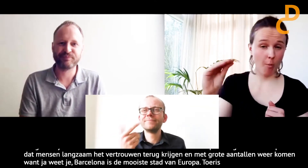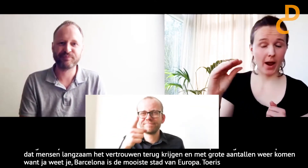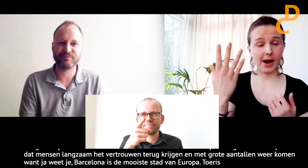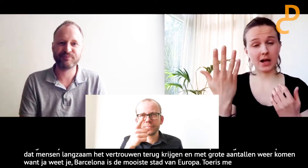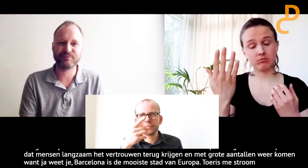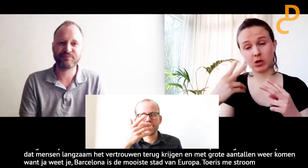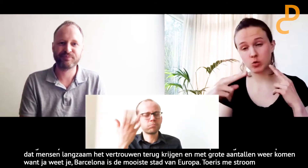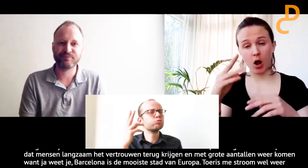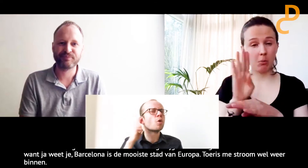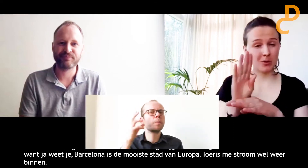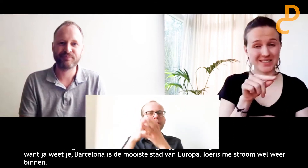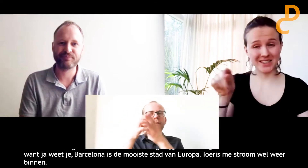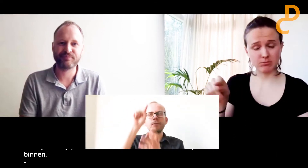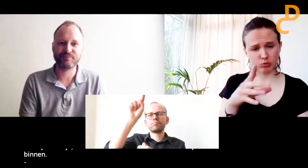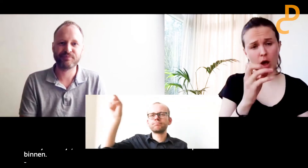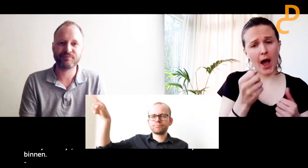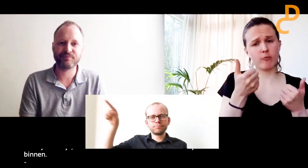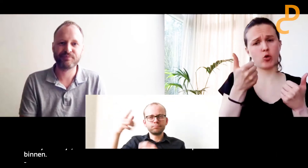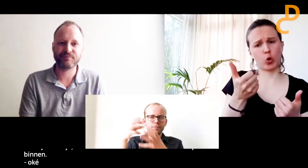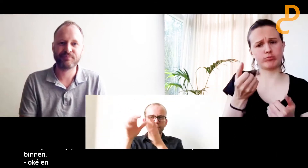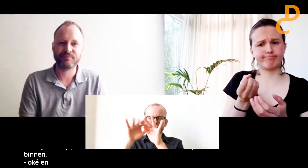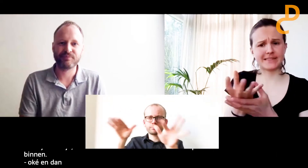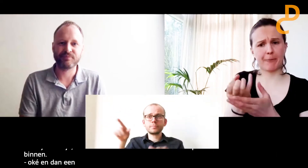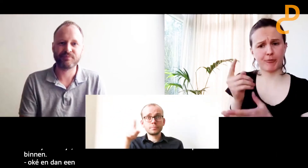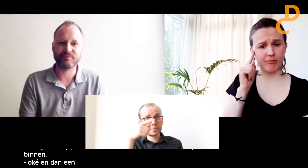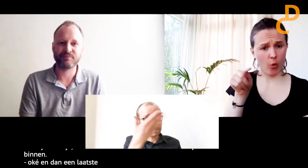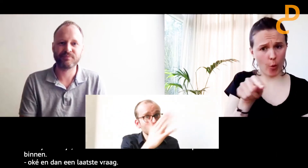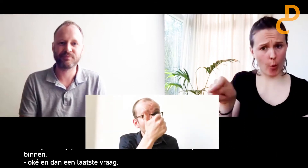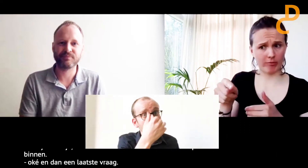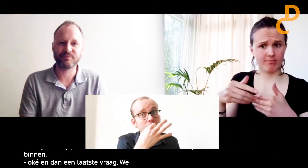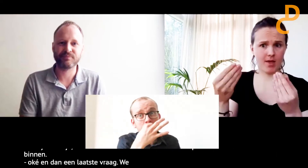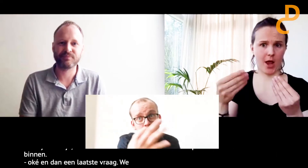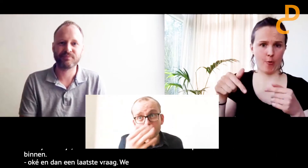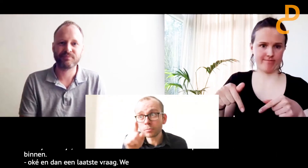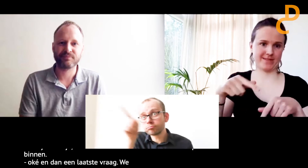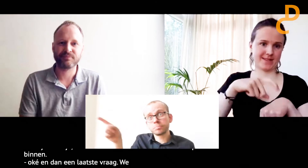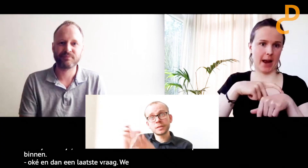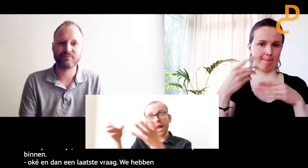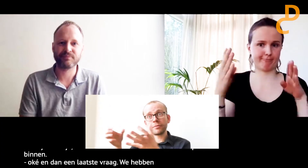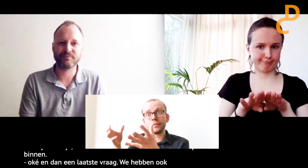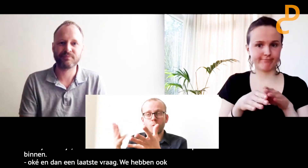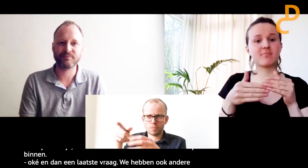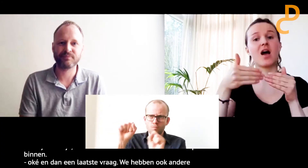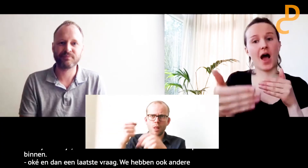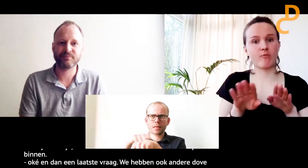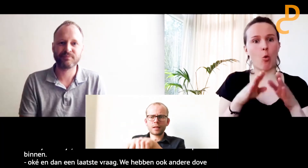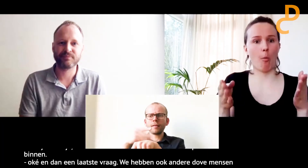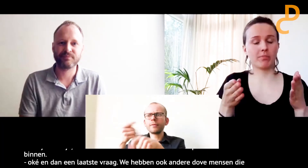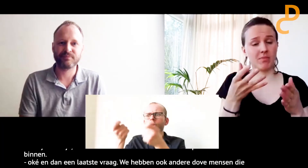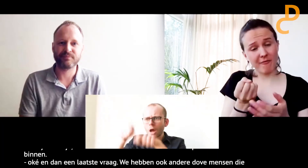laatste vraag. Er zijn ook andere mensen, dove mensen die bedrijven hebben. Heb jij daar tips voor? Want